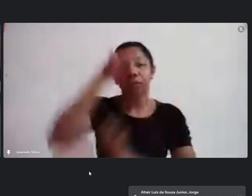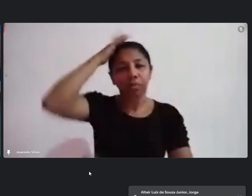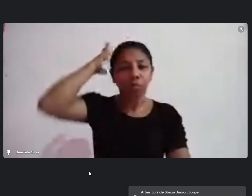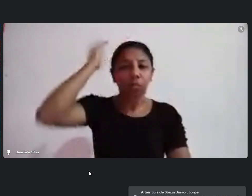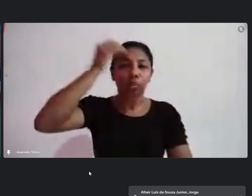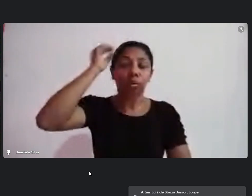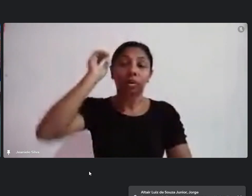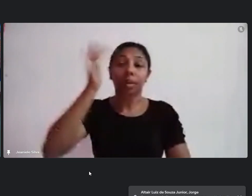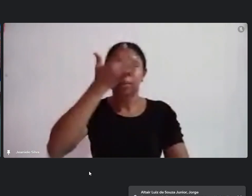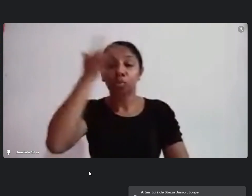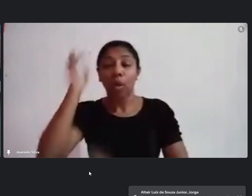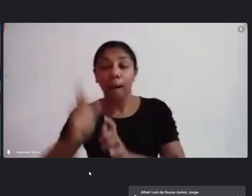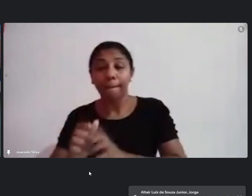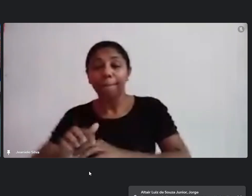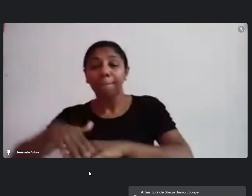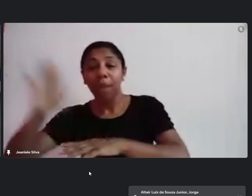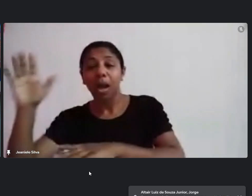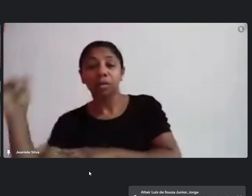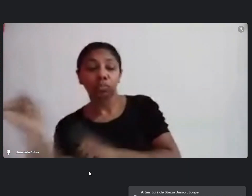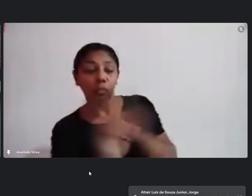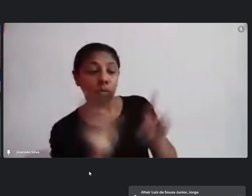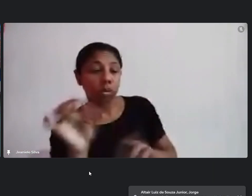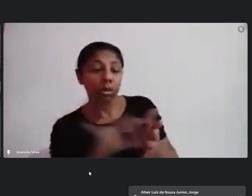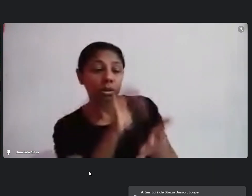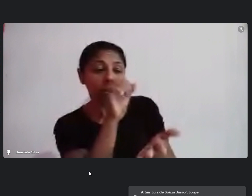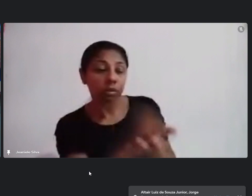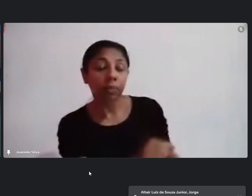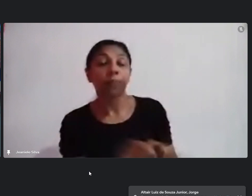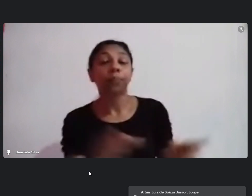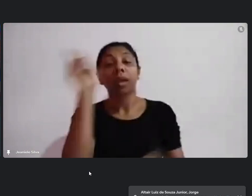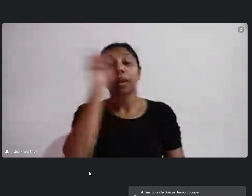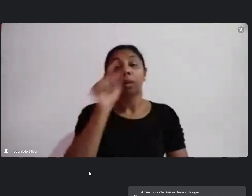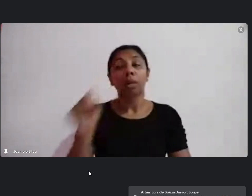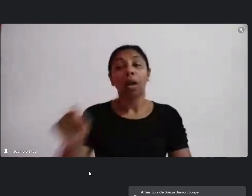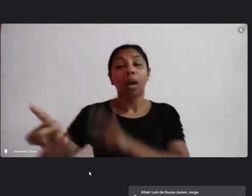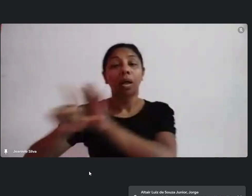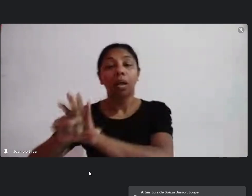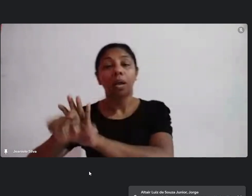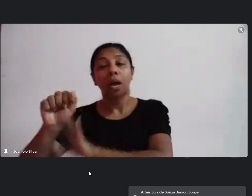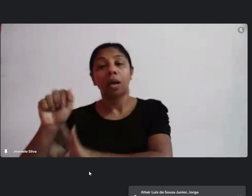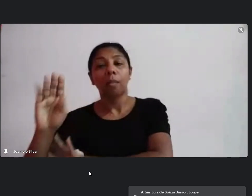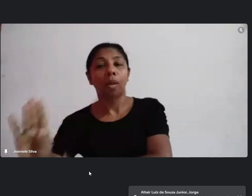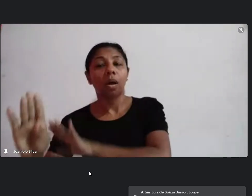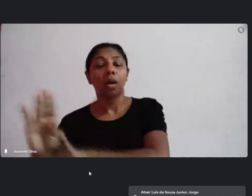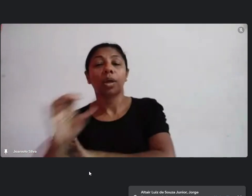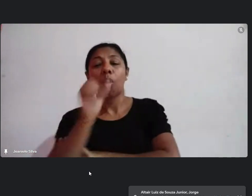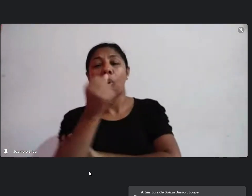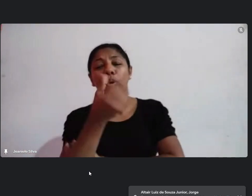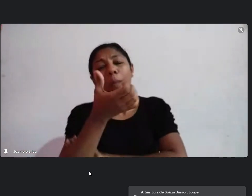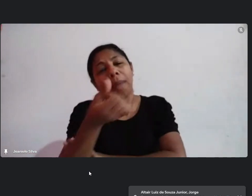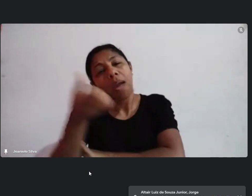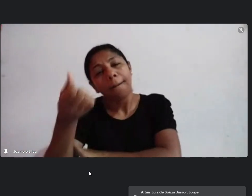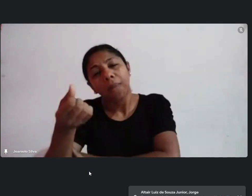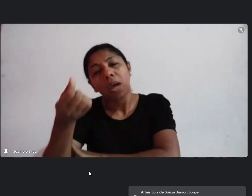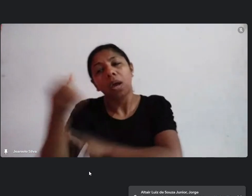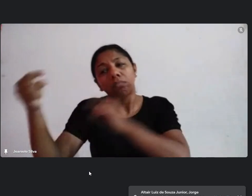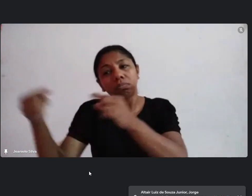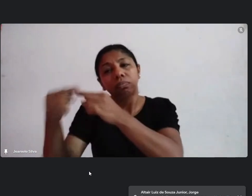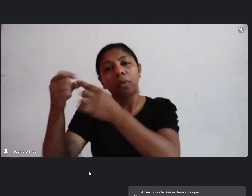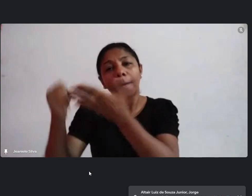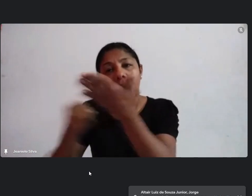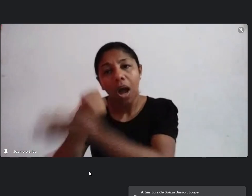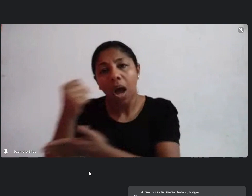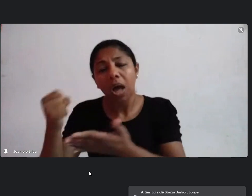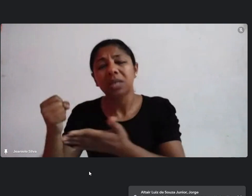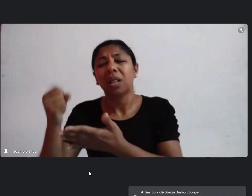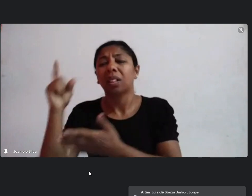inscrever e lembrar também que a Aldo Blanc ela estava baseada na lei 866 que ela era mais burocrática a Paula Gustavo